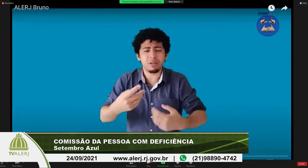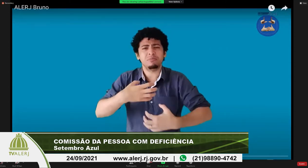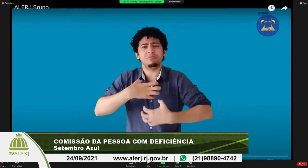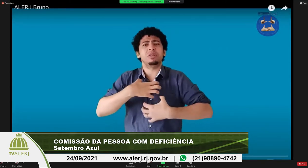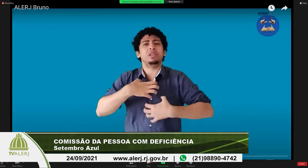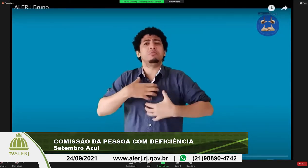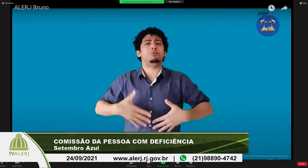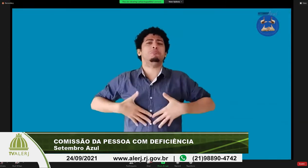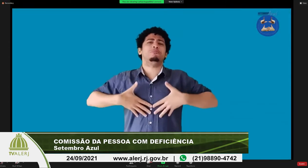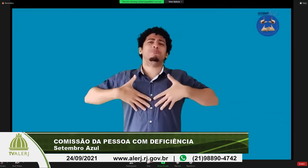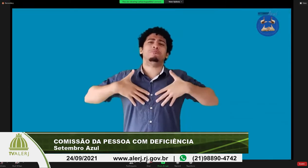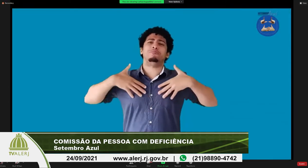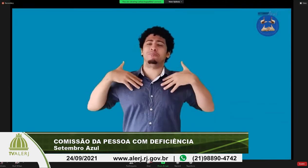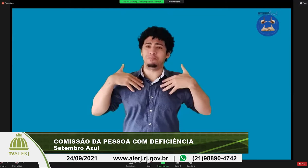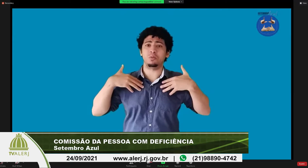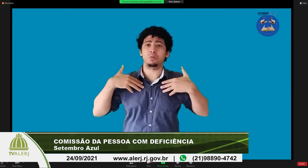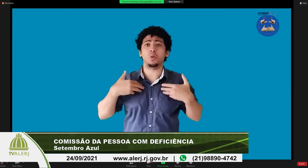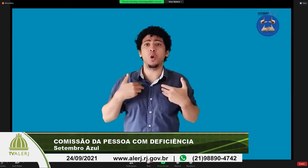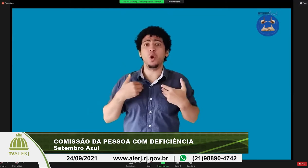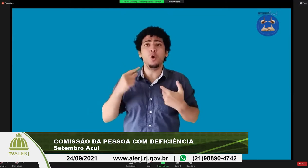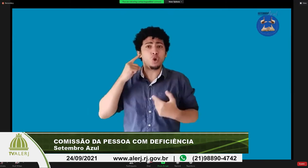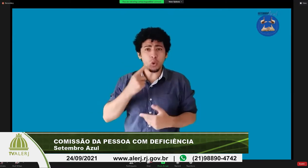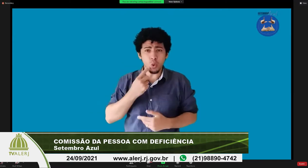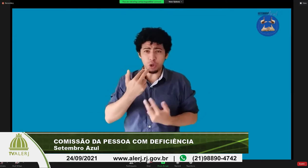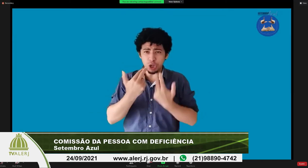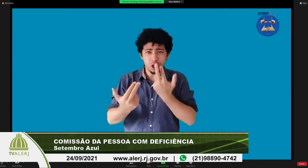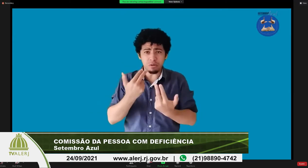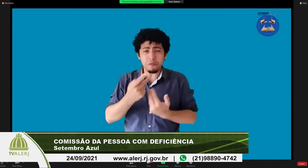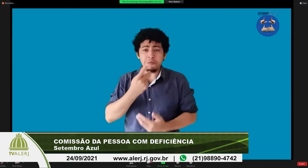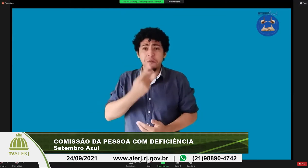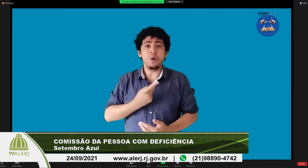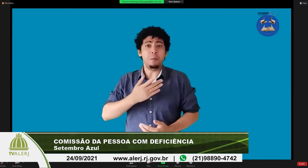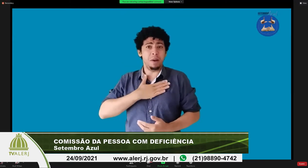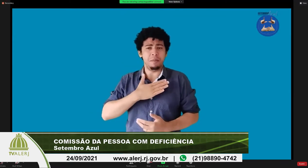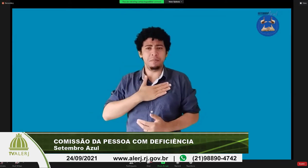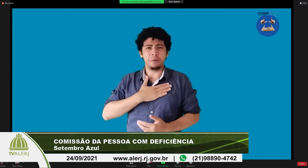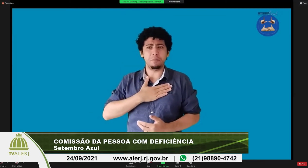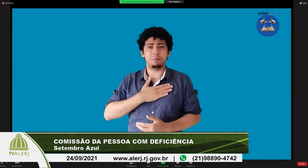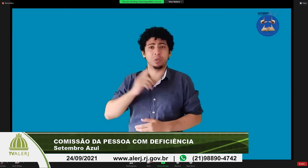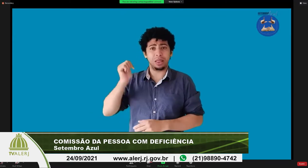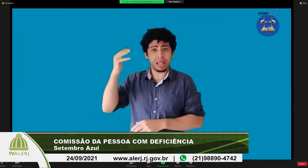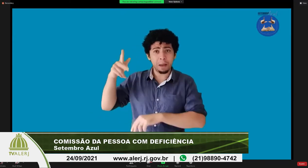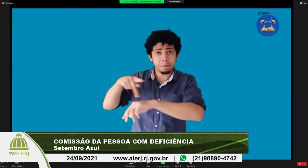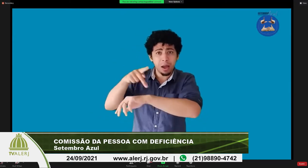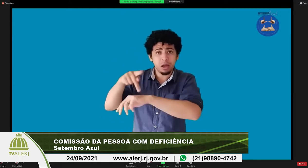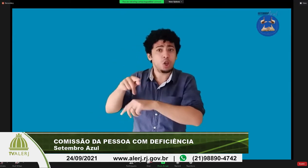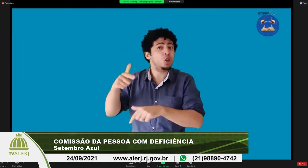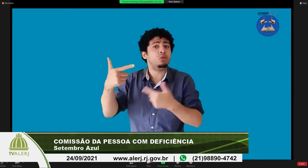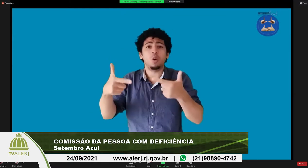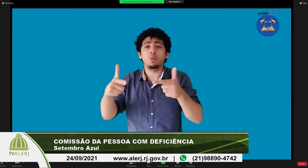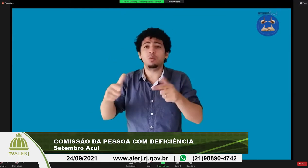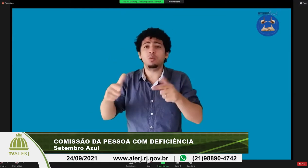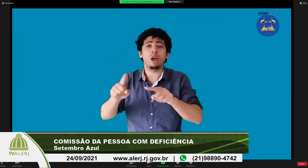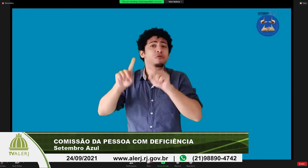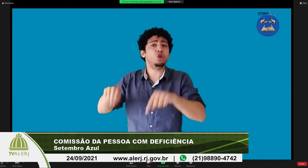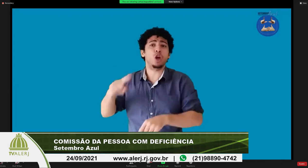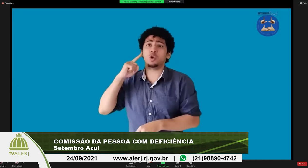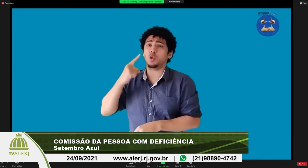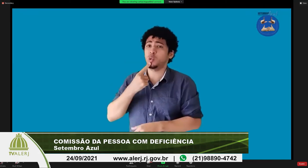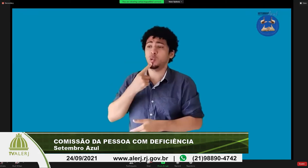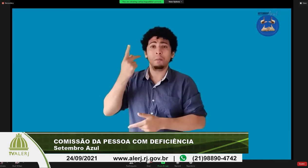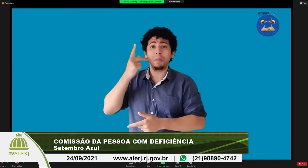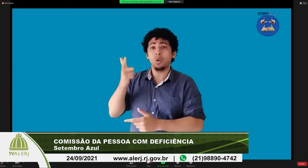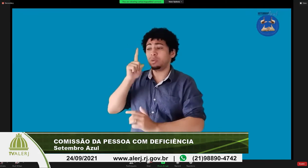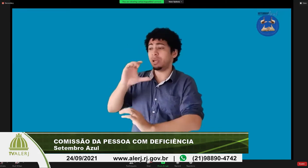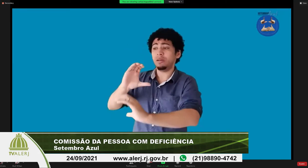países de outras nacionalidades eu fico muito feliz pelas experiências que eu tenho realizadas no Museu do Amanhã então para mim outros países